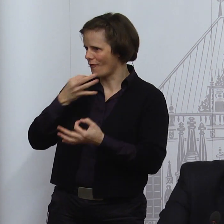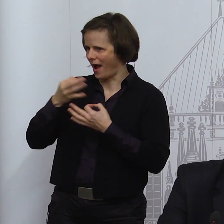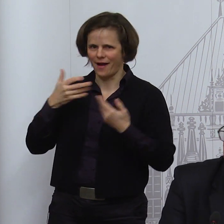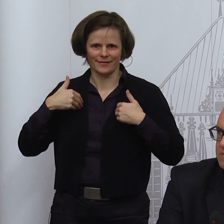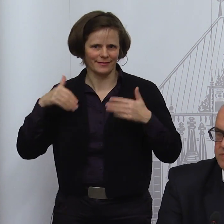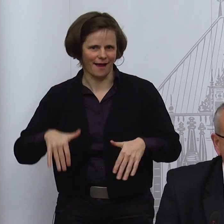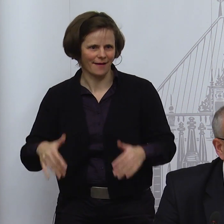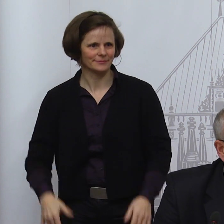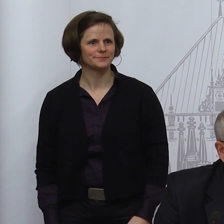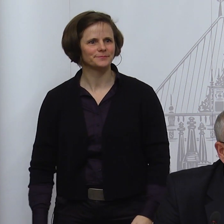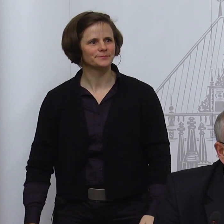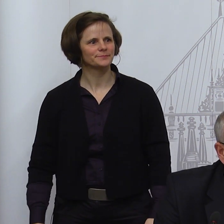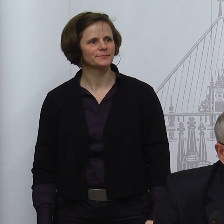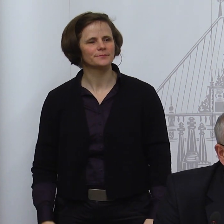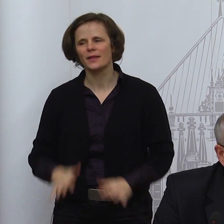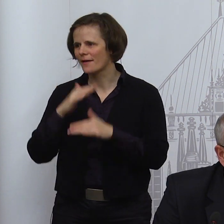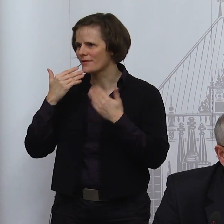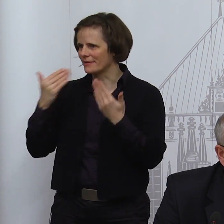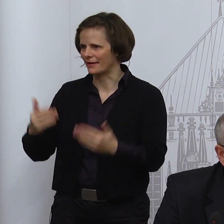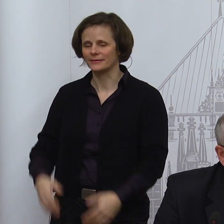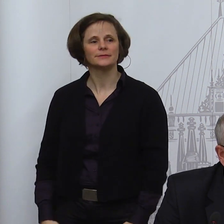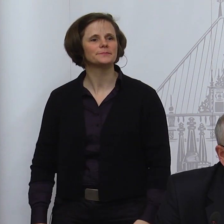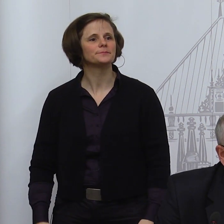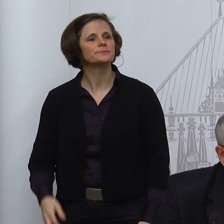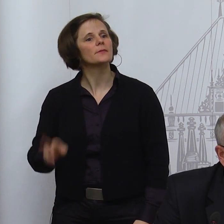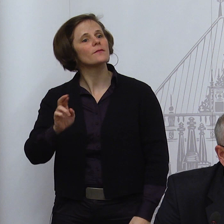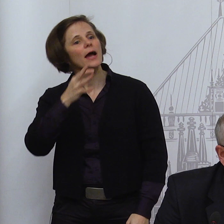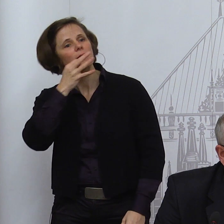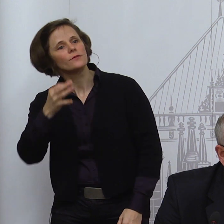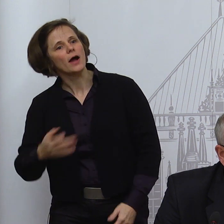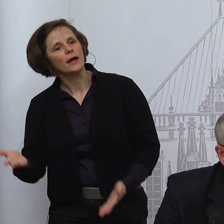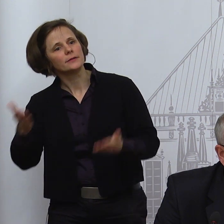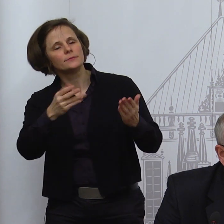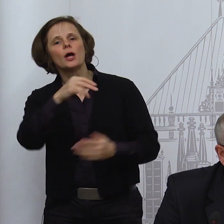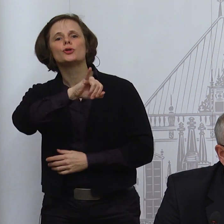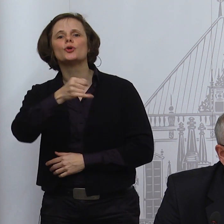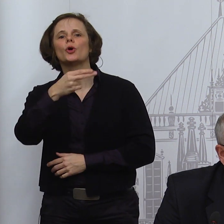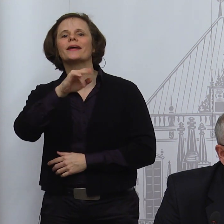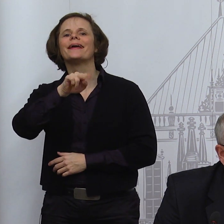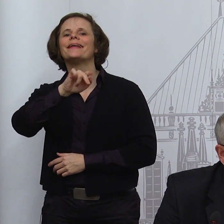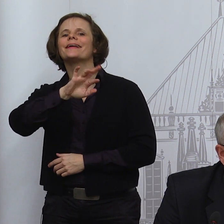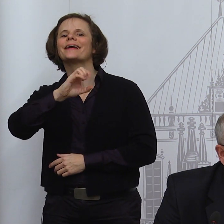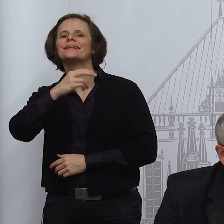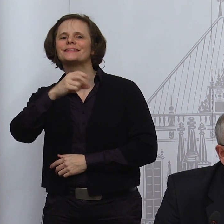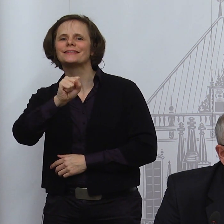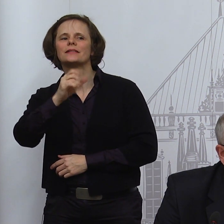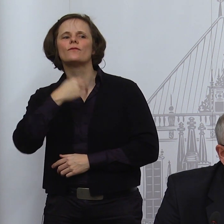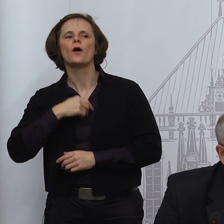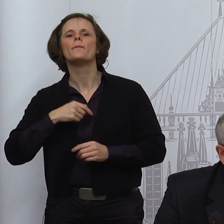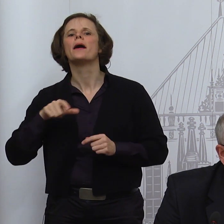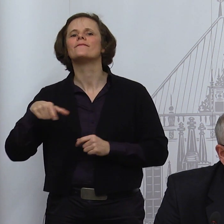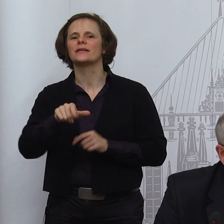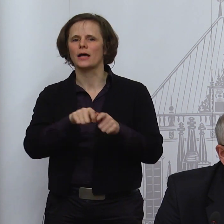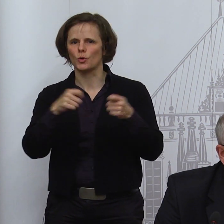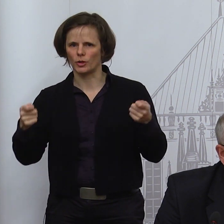Wer hat eine Frage? Jürgen Hinrichs, Weserkurier. Herr Bobenschulde, Sie müssen zwar noch beraten im Senat, wie Sie eben